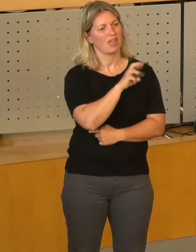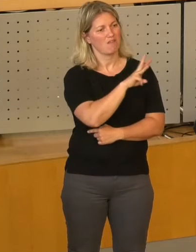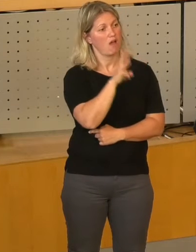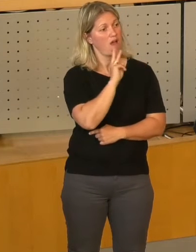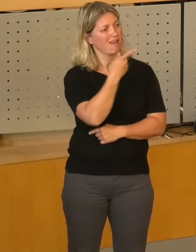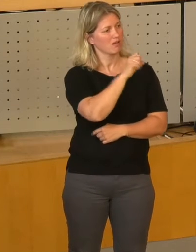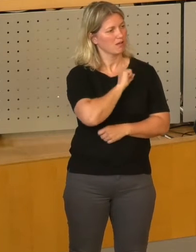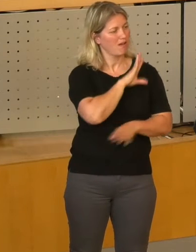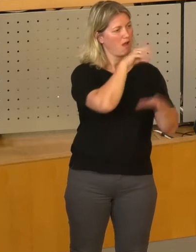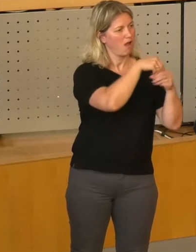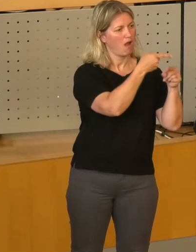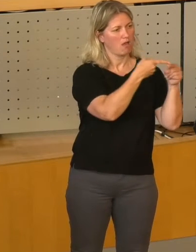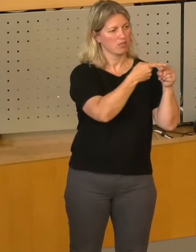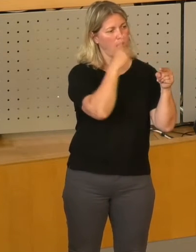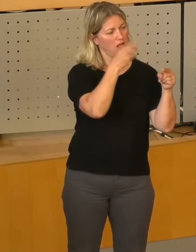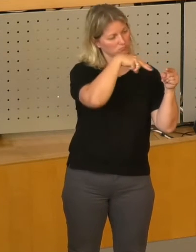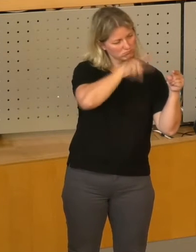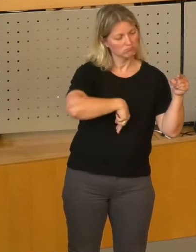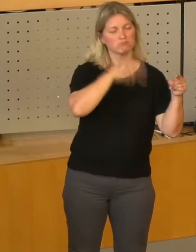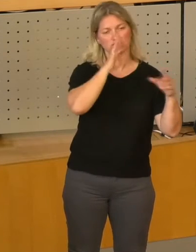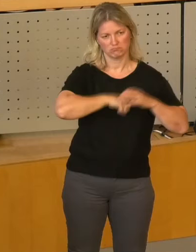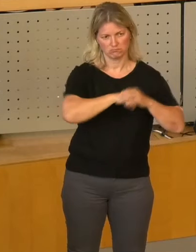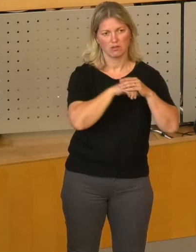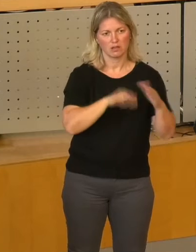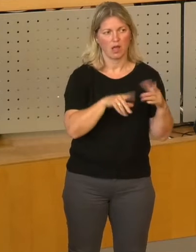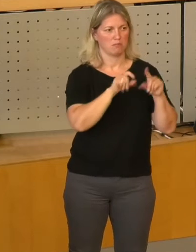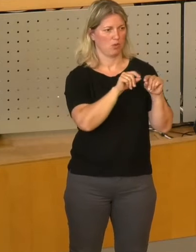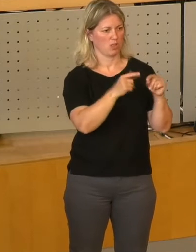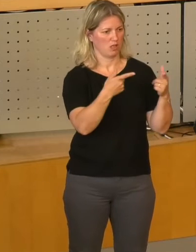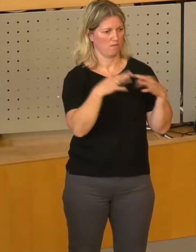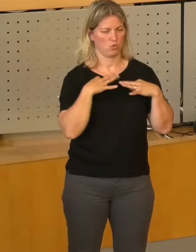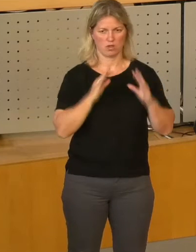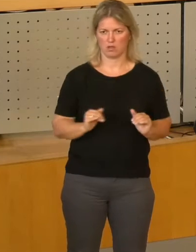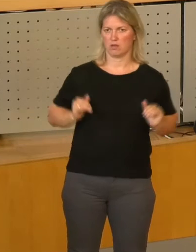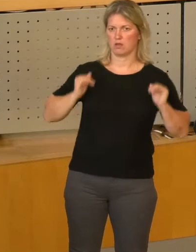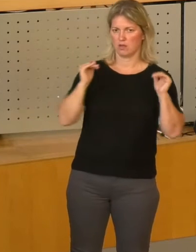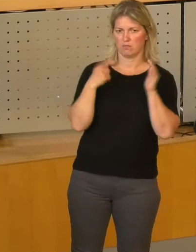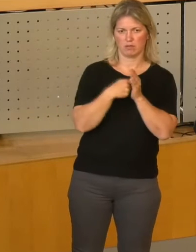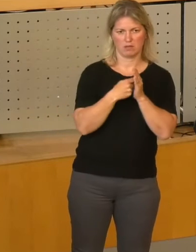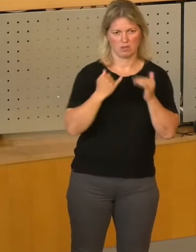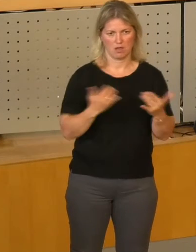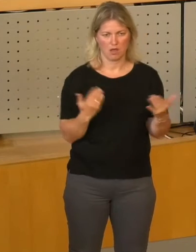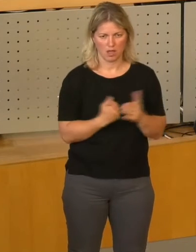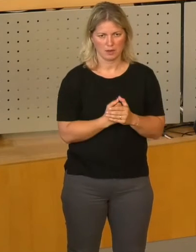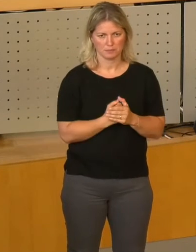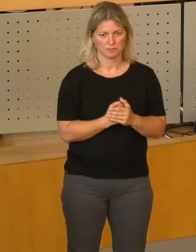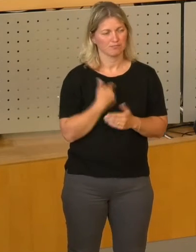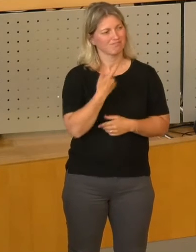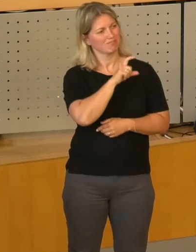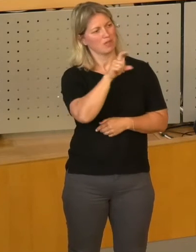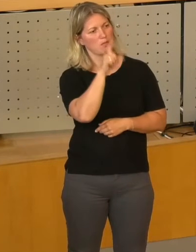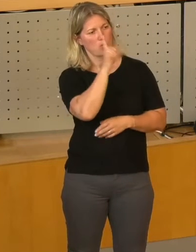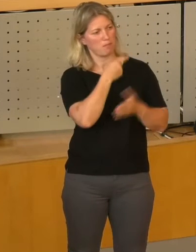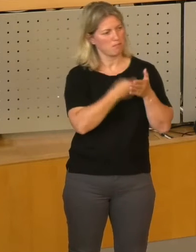und insbesondere den Vorteil der zukünftigen Gestaltungshoheit hierin sehen. Gestaltung, was die Preise betrifft, wie angesprochen,